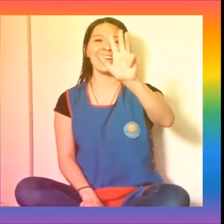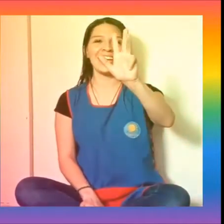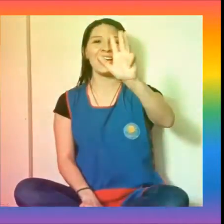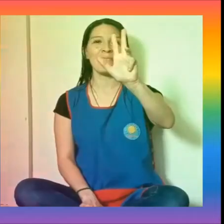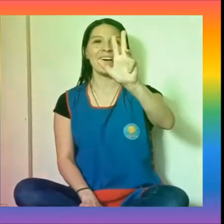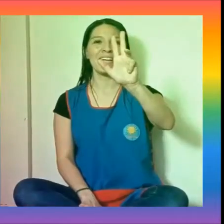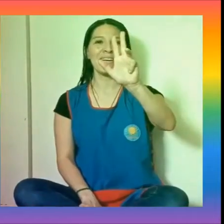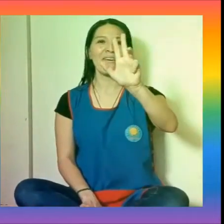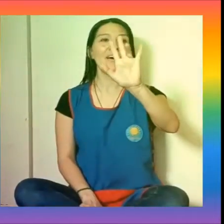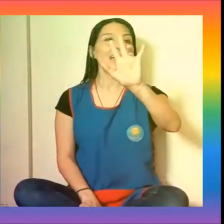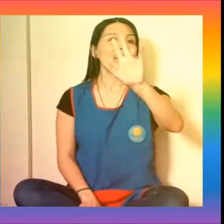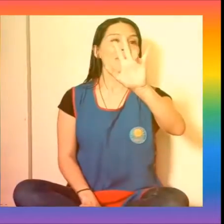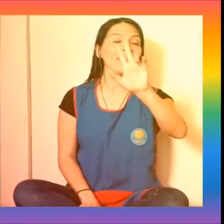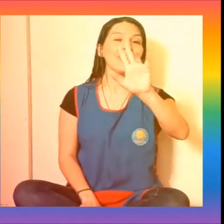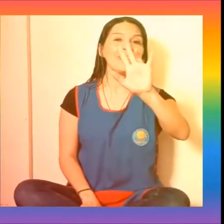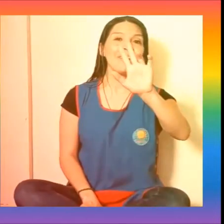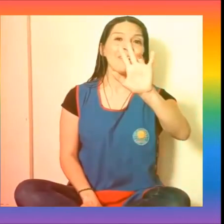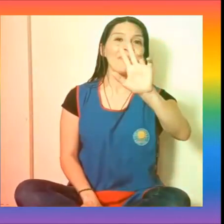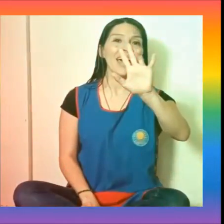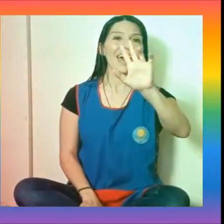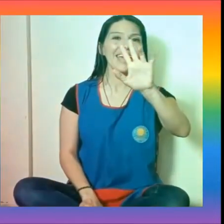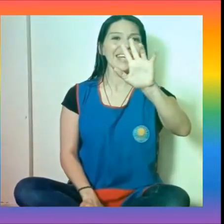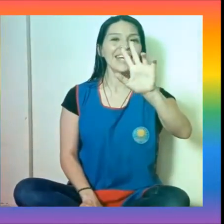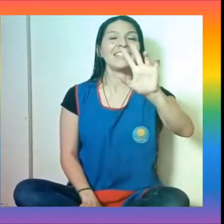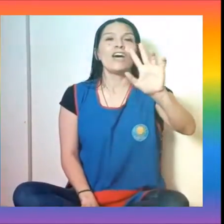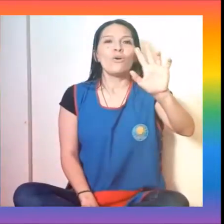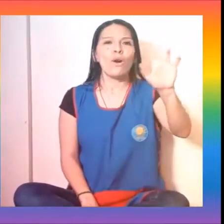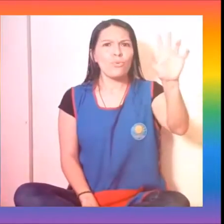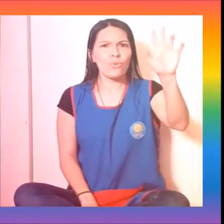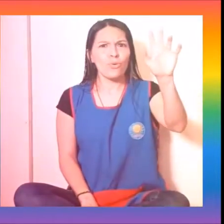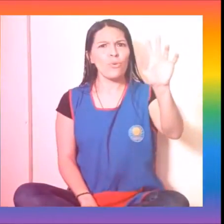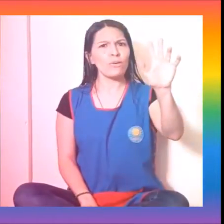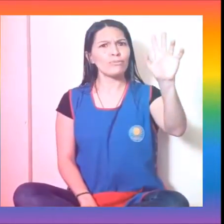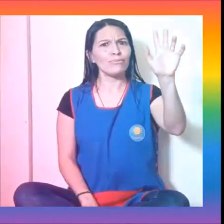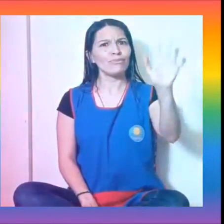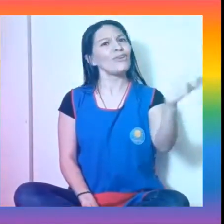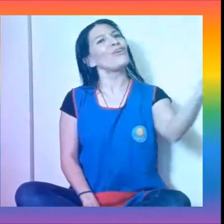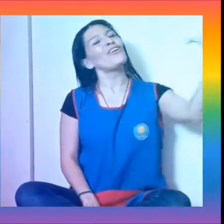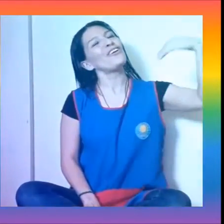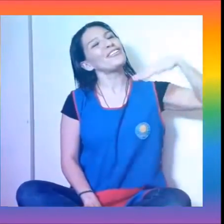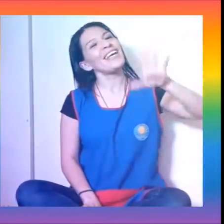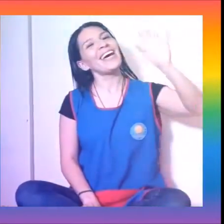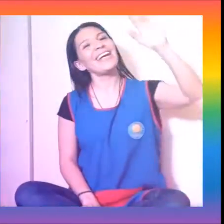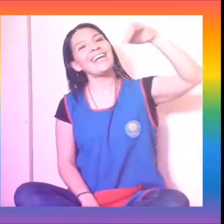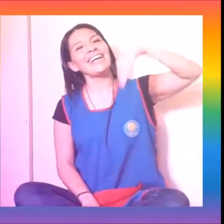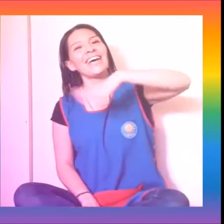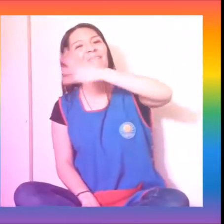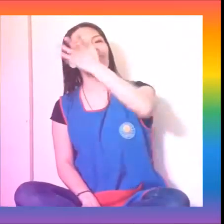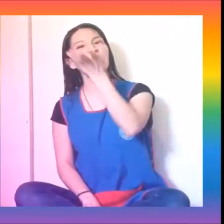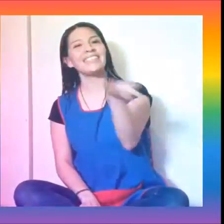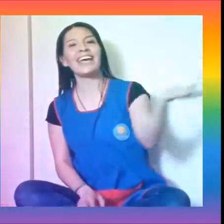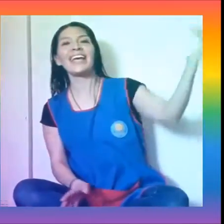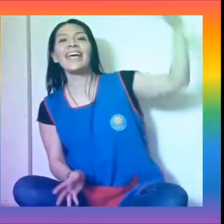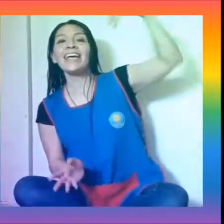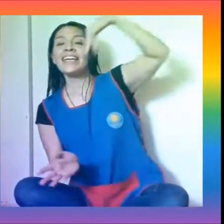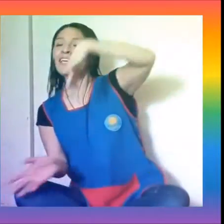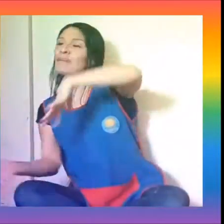la mano, el perrito va detrás, todos salen a pasear. Y me